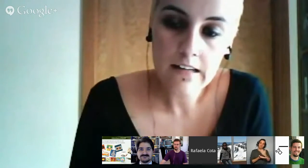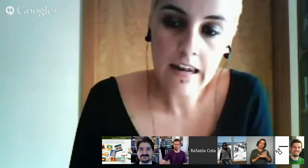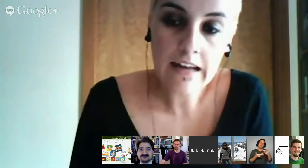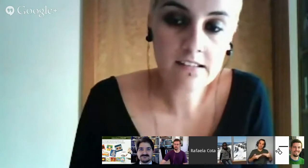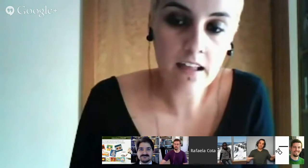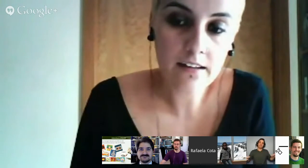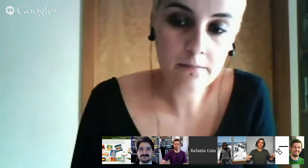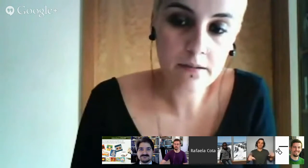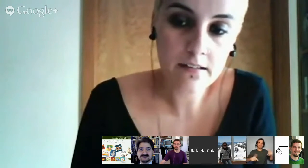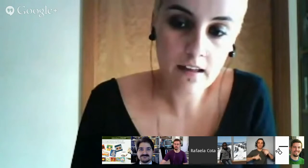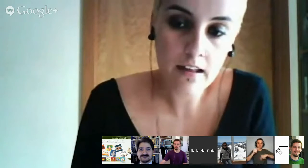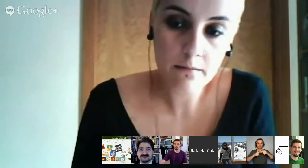Next slide, please, Adam.